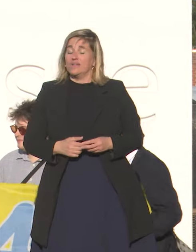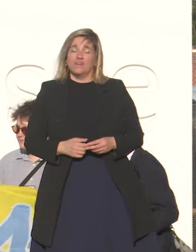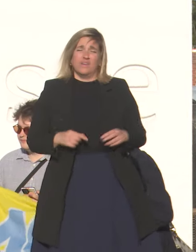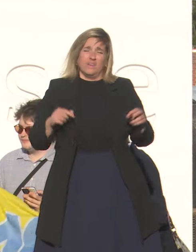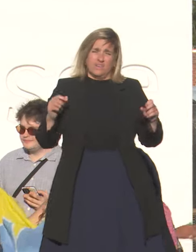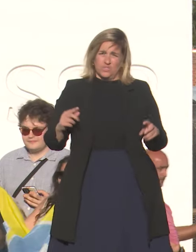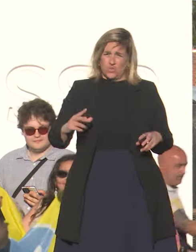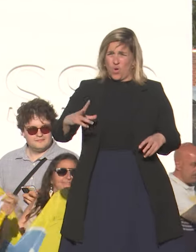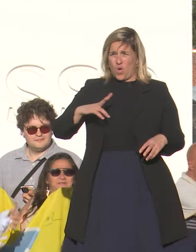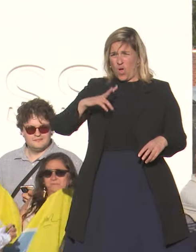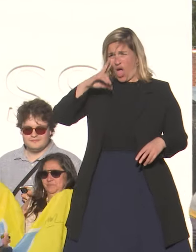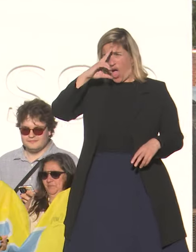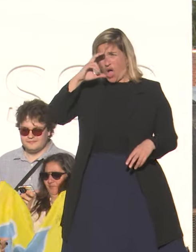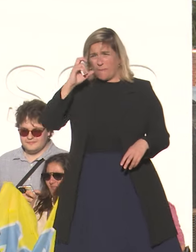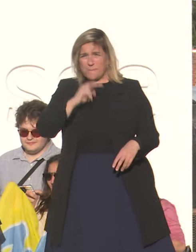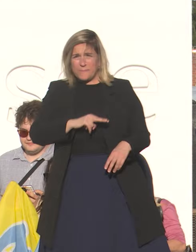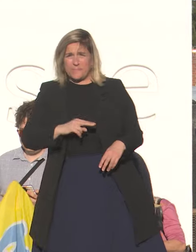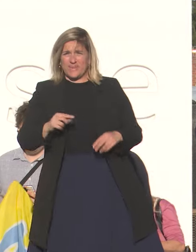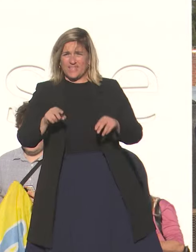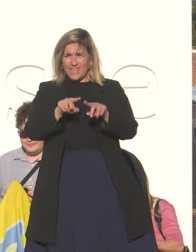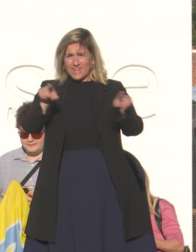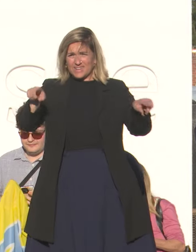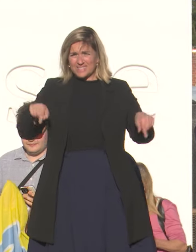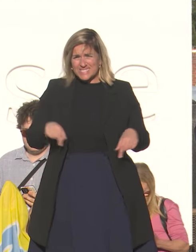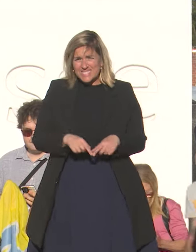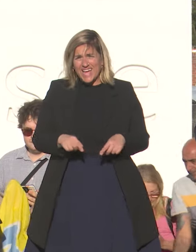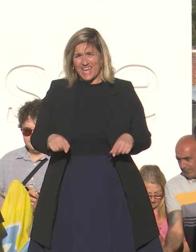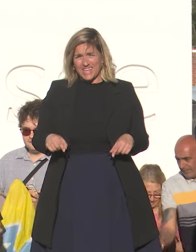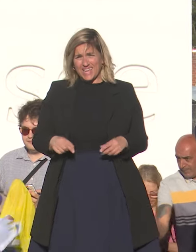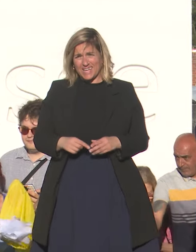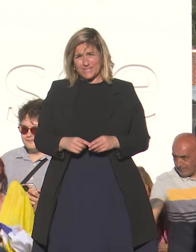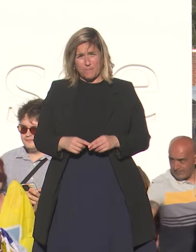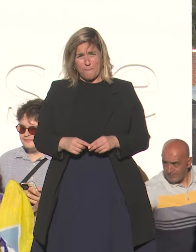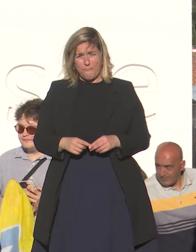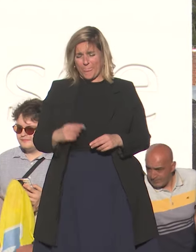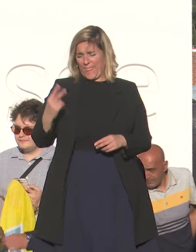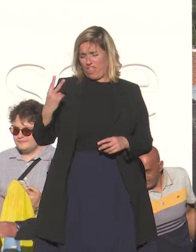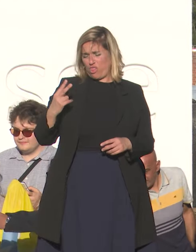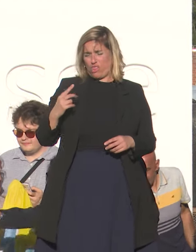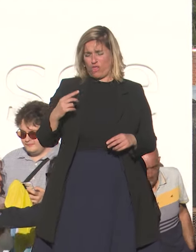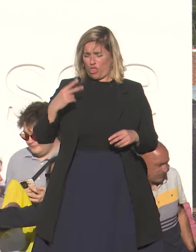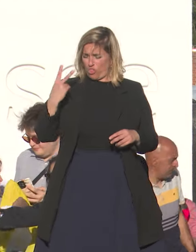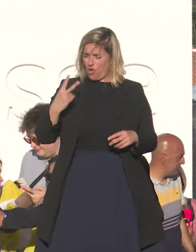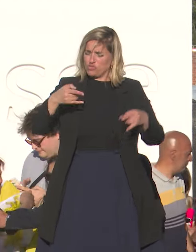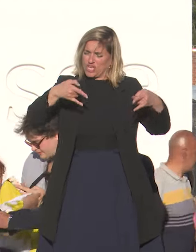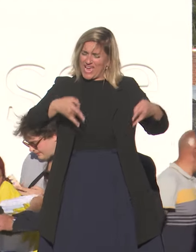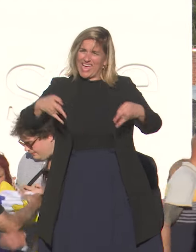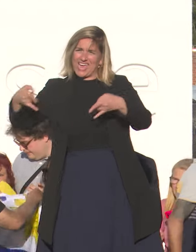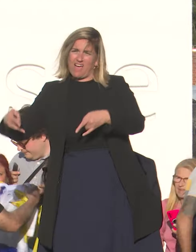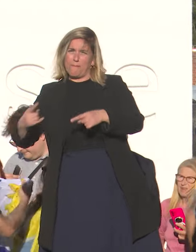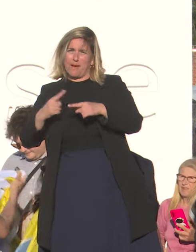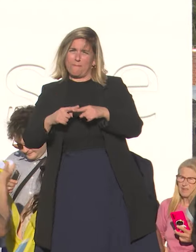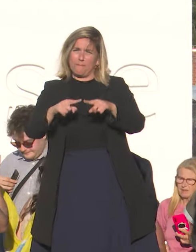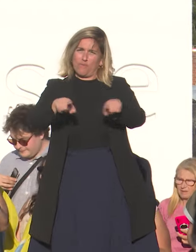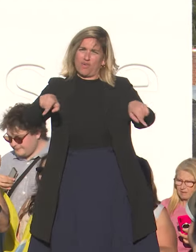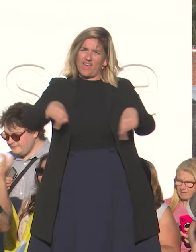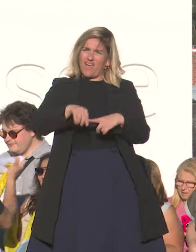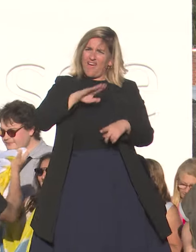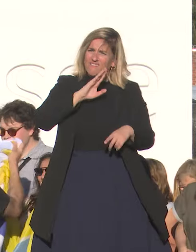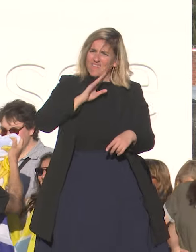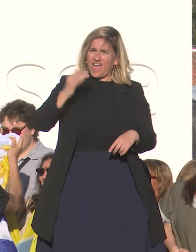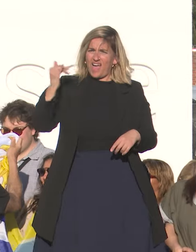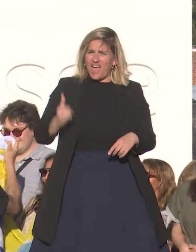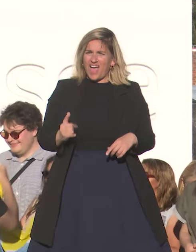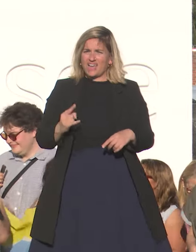está constituido por salas con dos camas por habitación y que cuentan